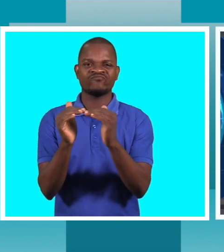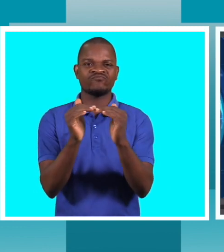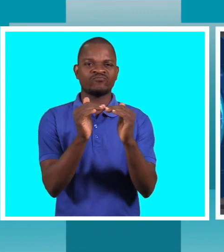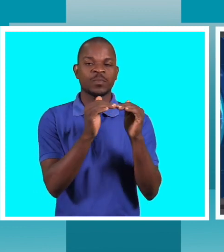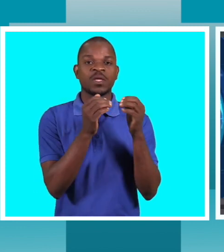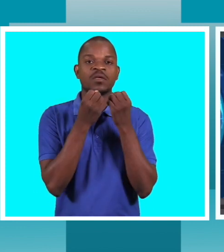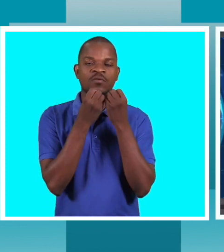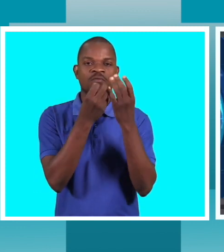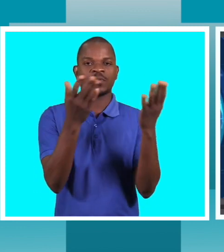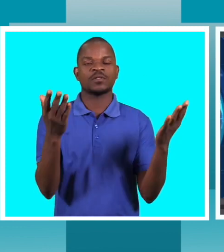sejam